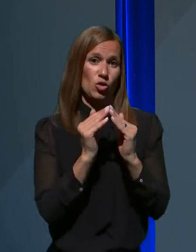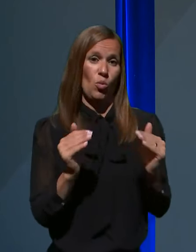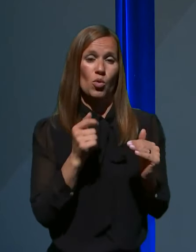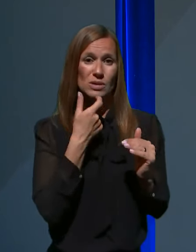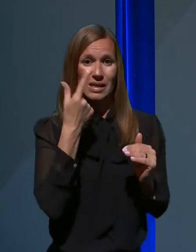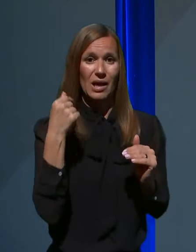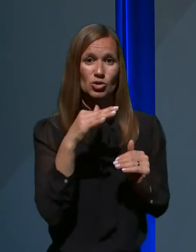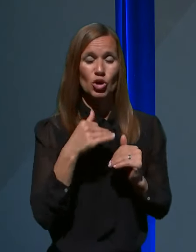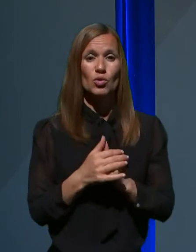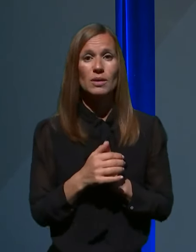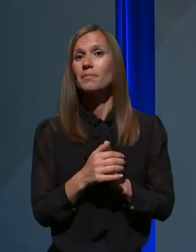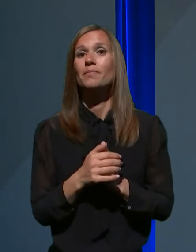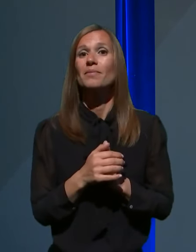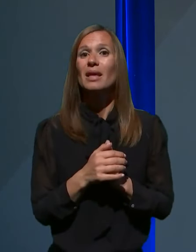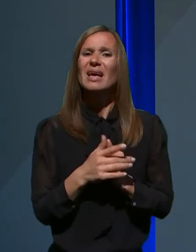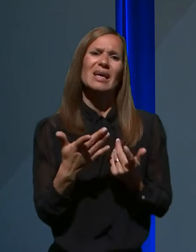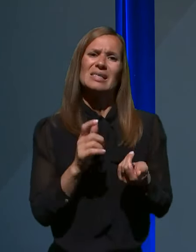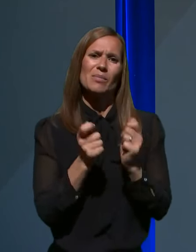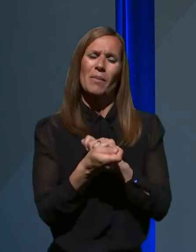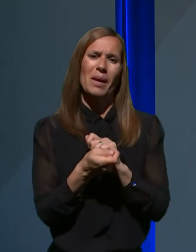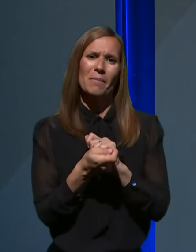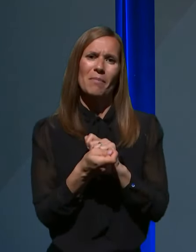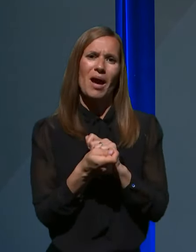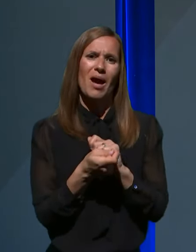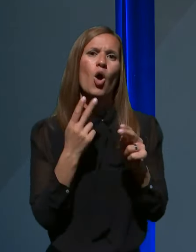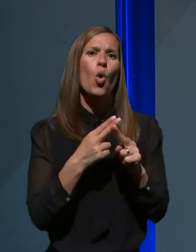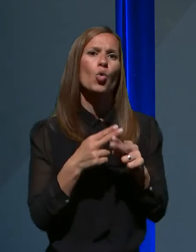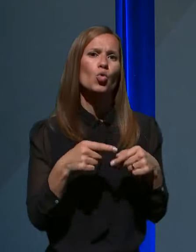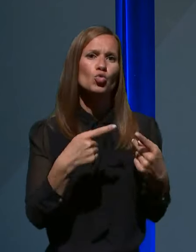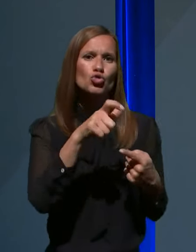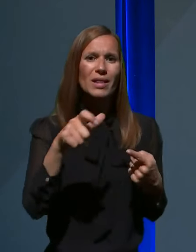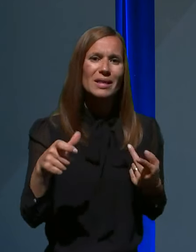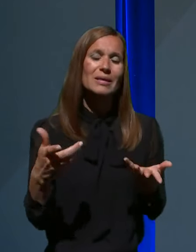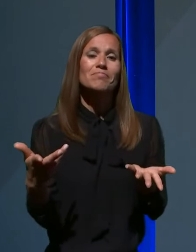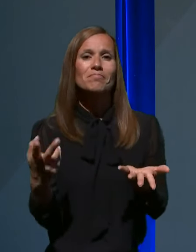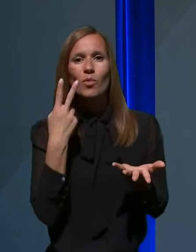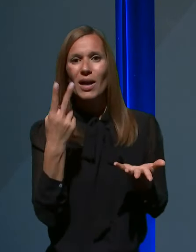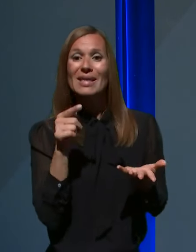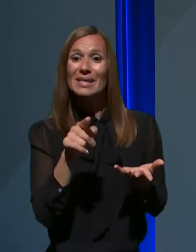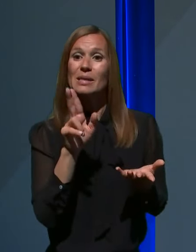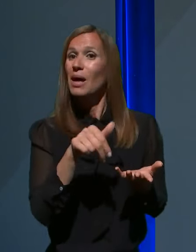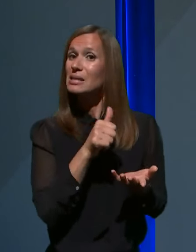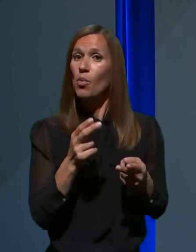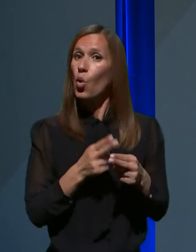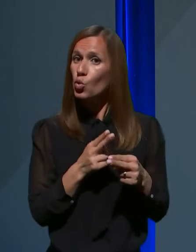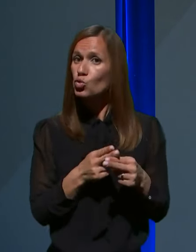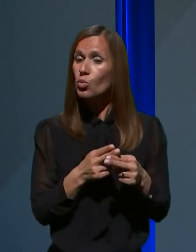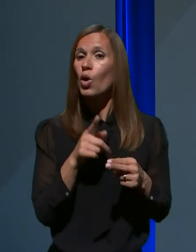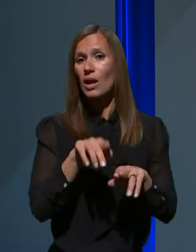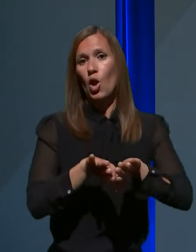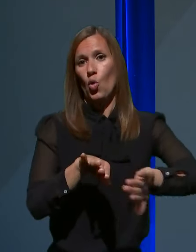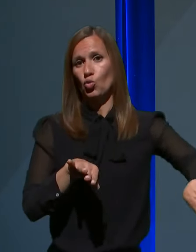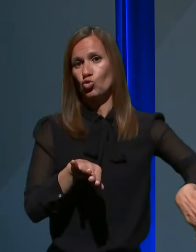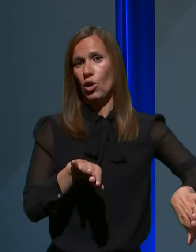Jaz mislim, da je sprememba okuženih, lejte, tisti, ki je samo okužen, sveda je pač ločeno od